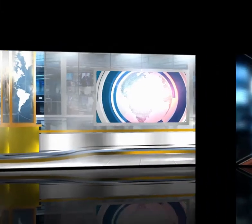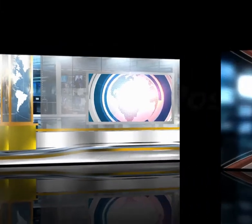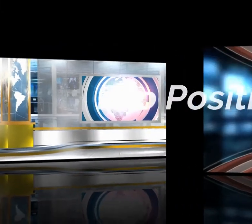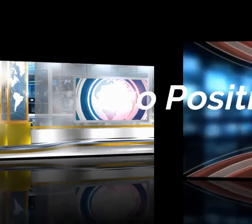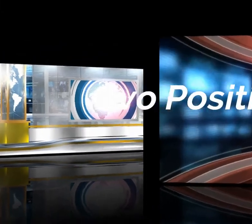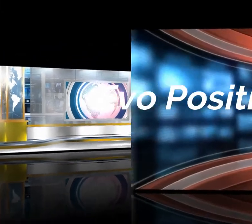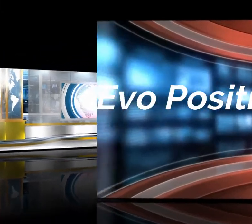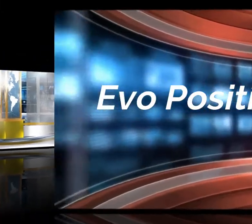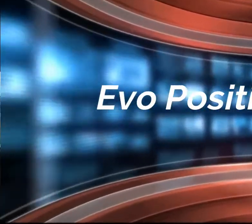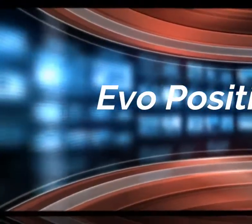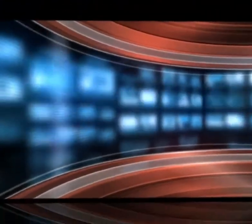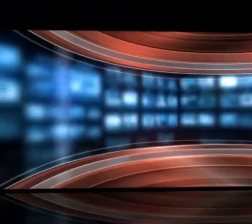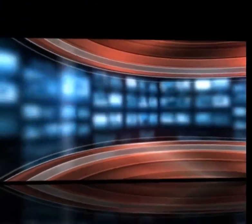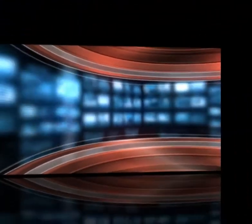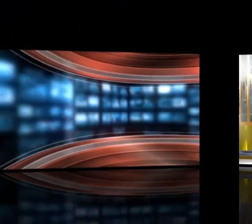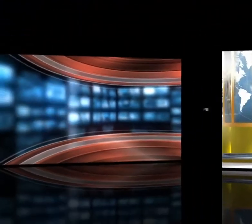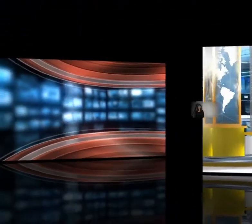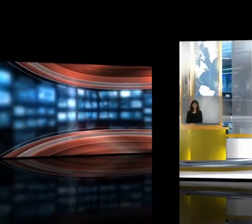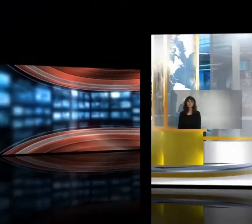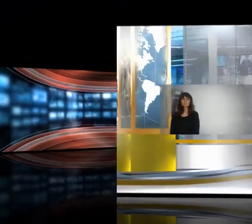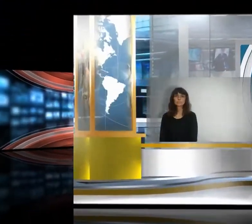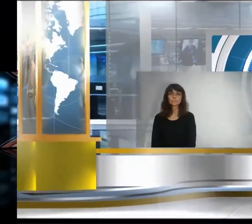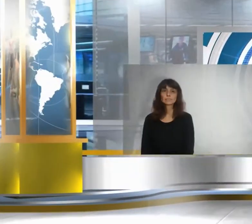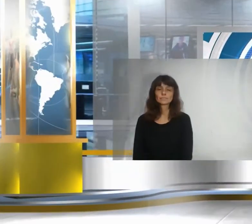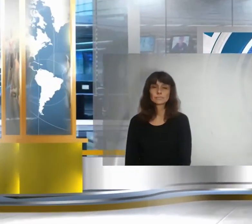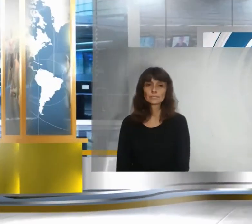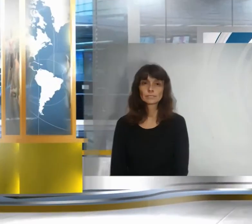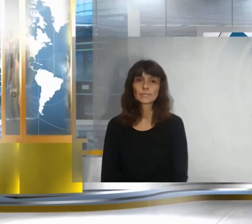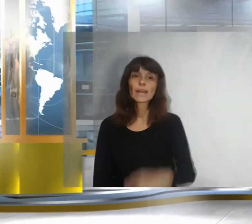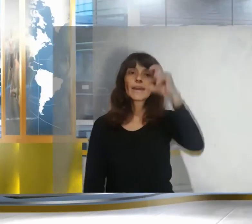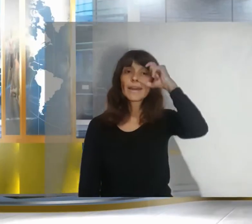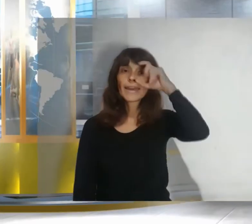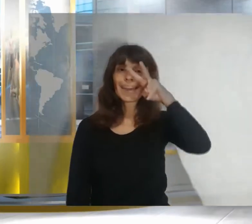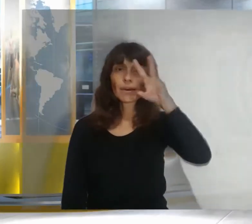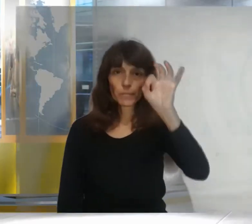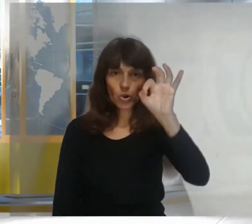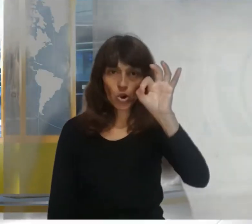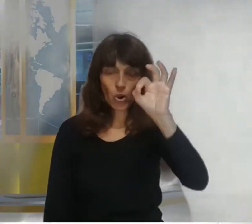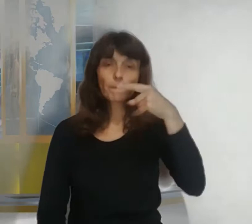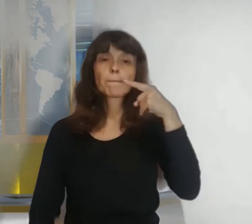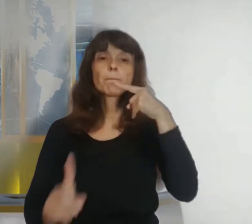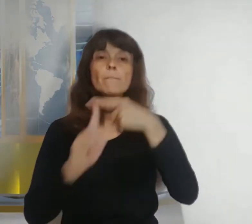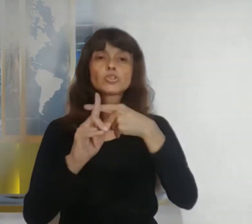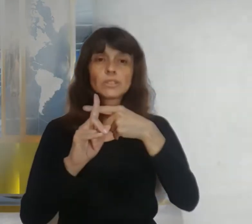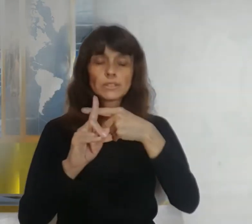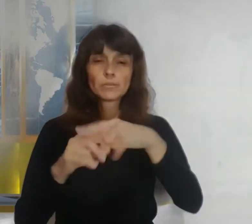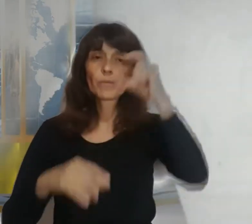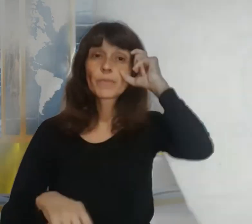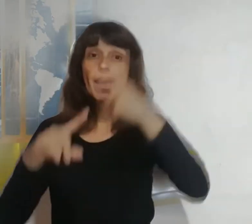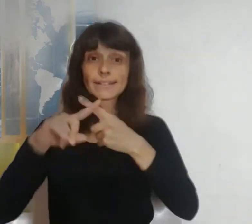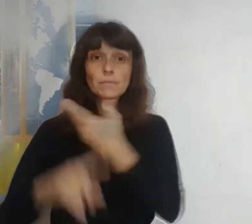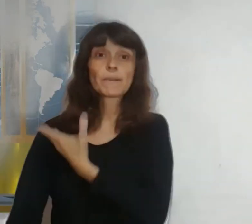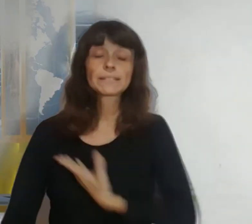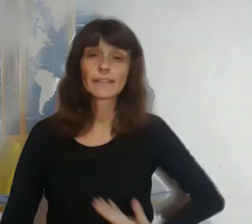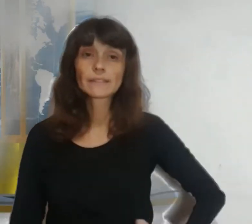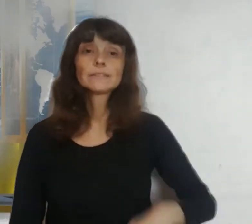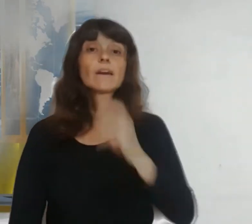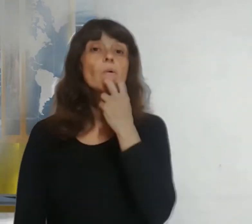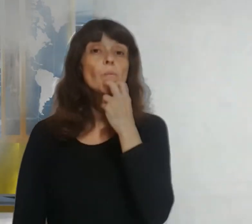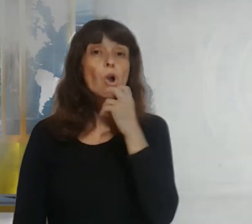Evo Positivo El expresidente de Bolivia Evo Morales dio positivo a COVID-19 y